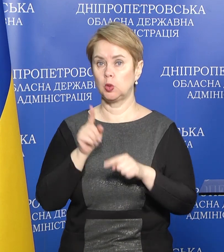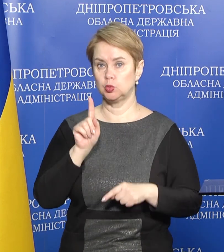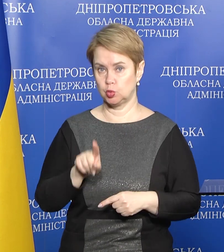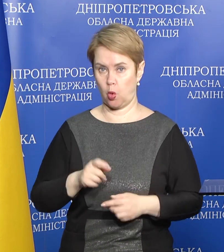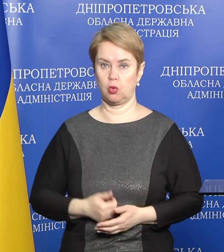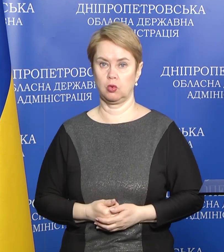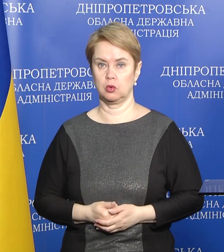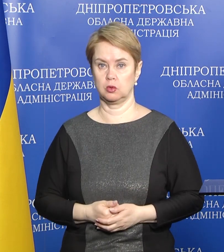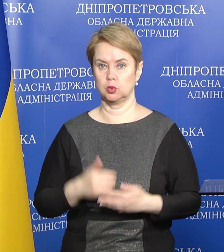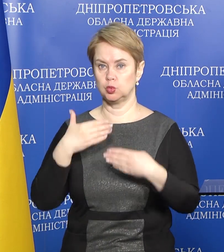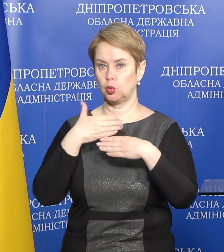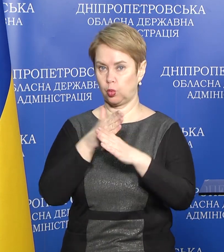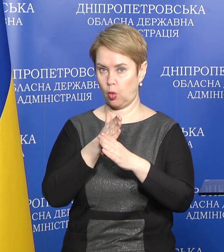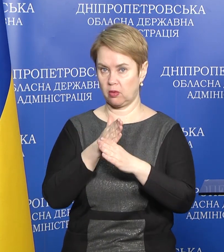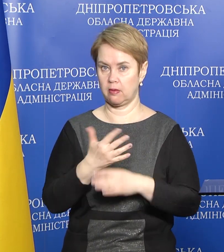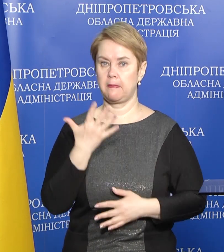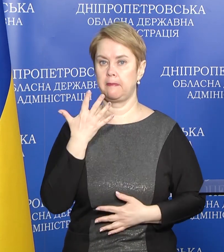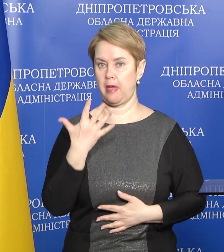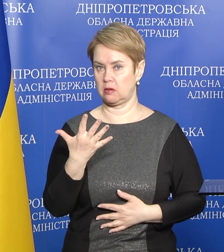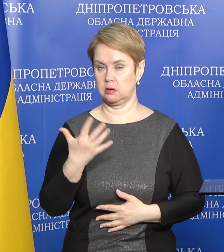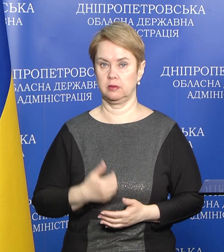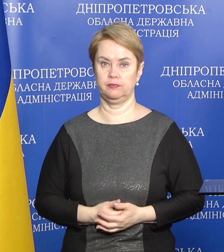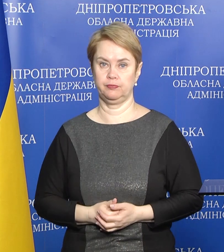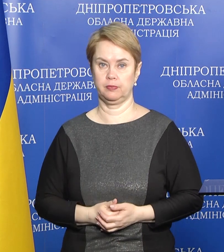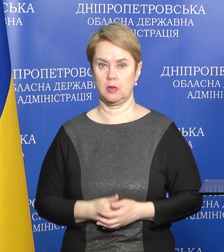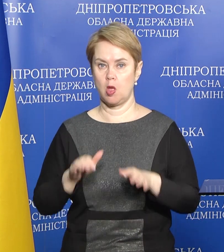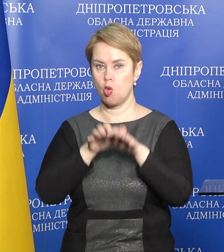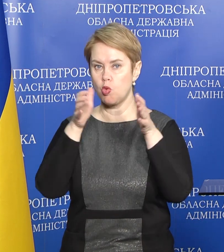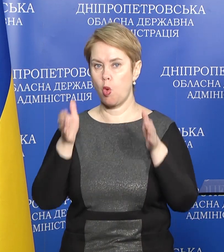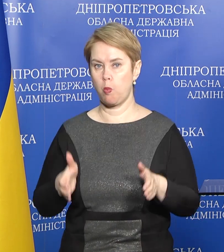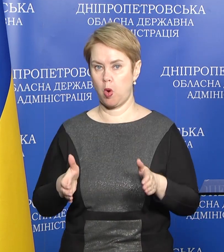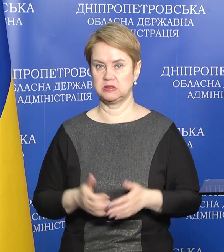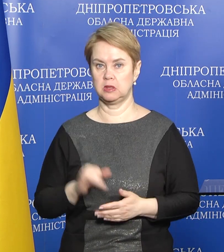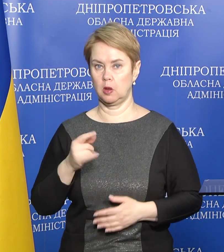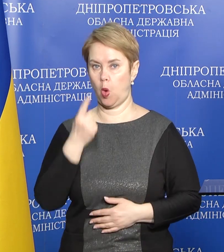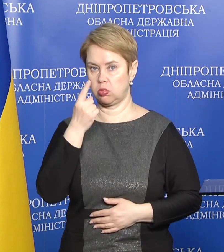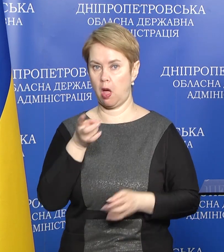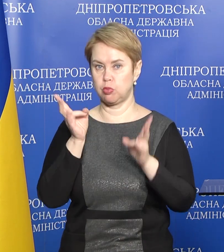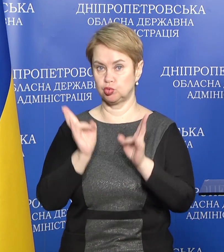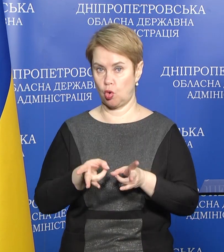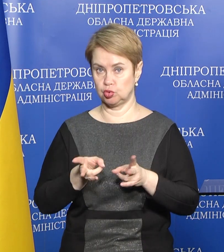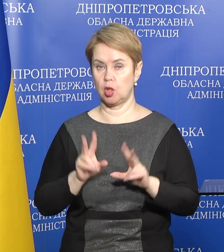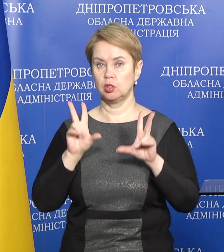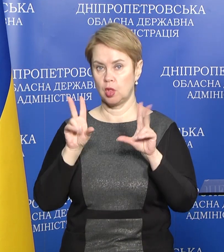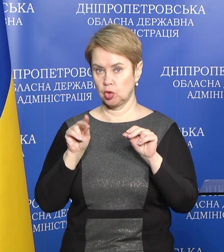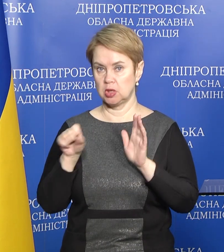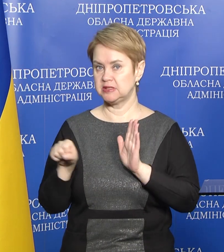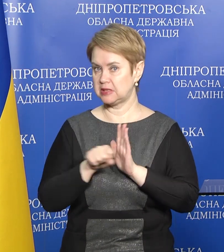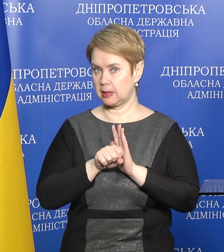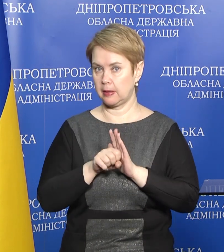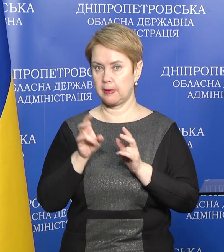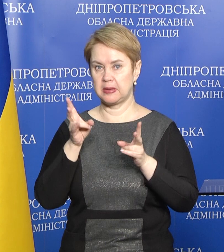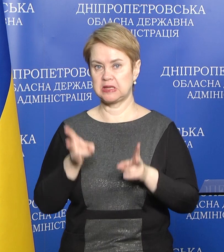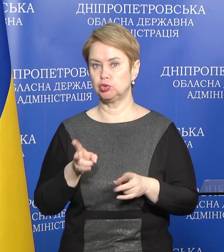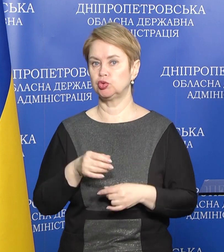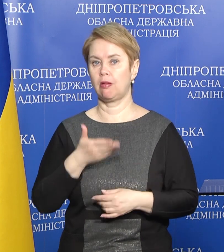зруйновані 5 йомкостей і одна пошкоджена. На щастя, загиблих і